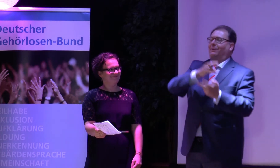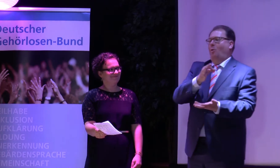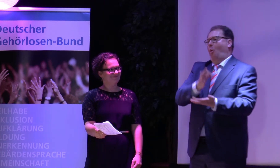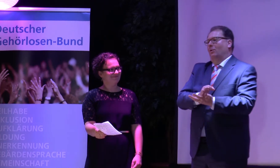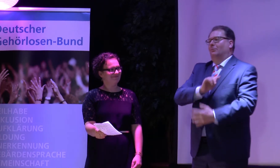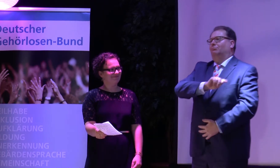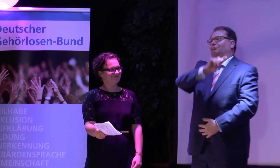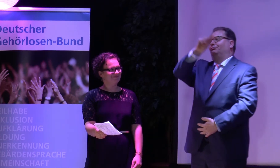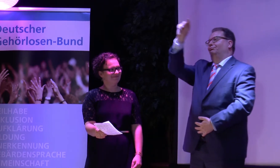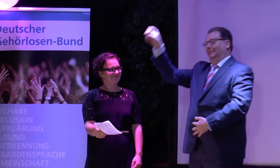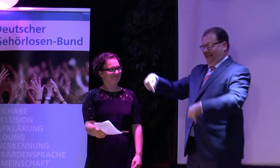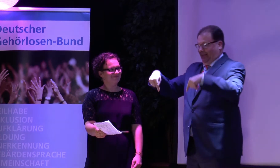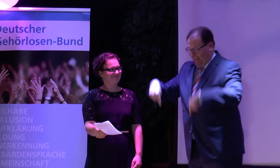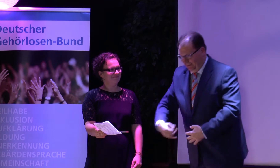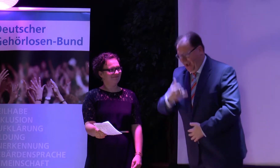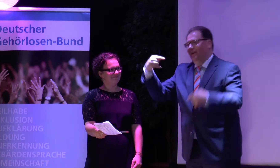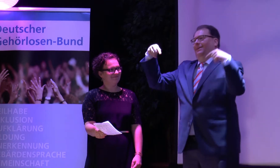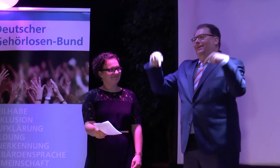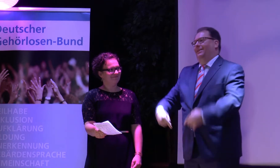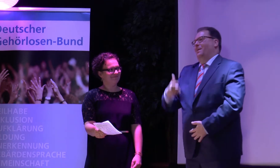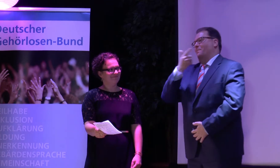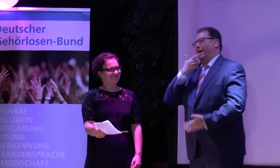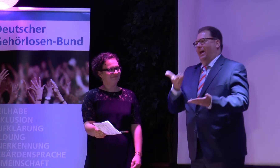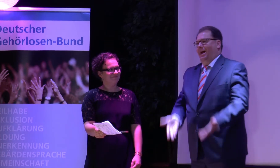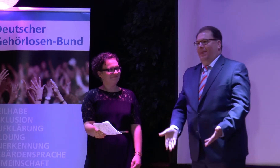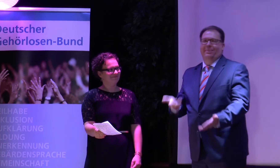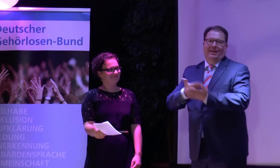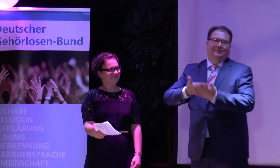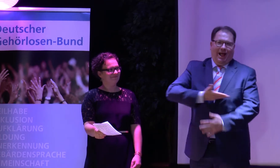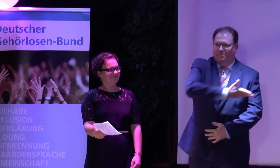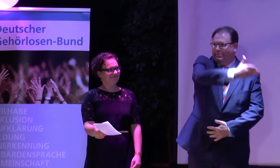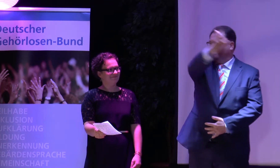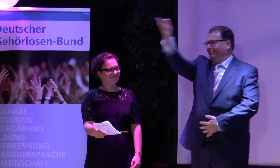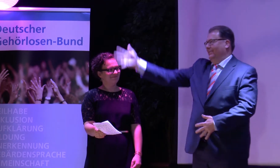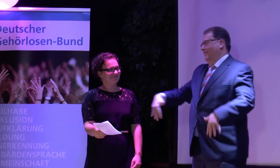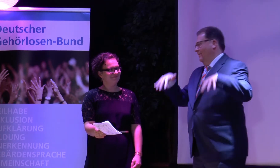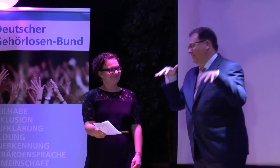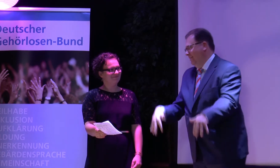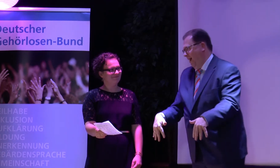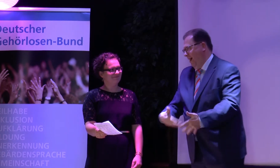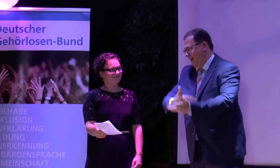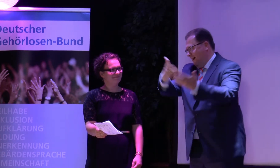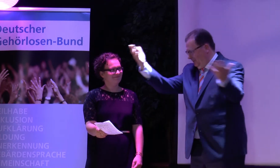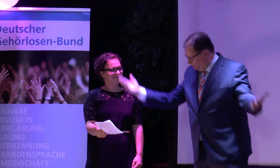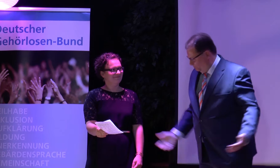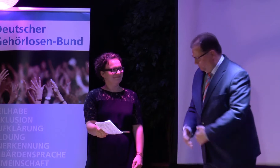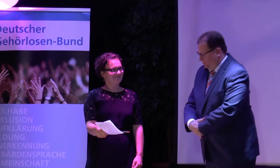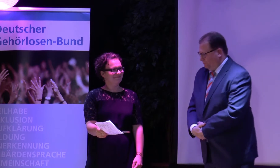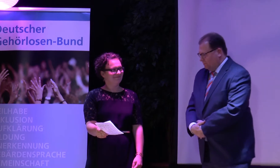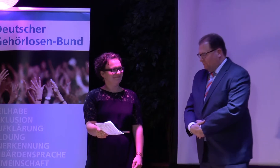jedem Land. Wir Gäste hier oder Delegierte hier und wir hatten die Versammlung für Bremen geplant.